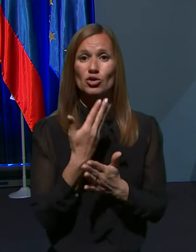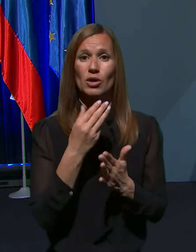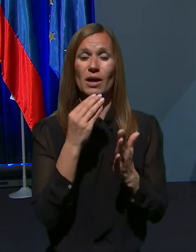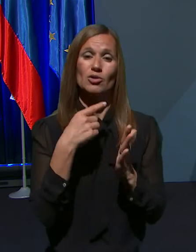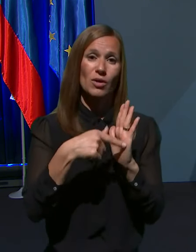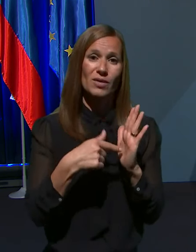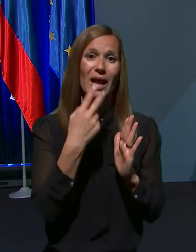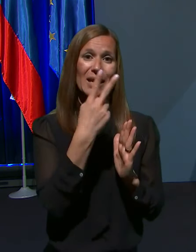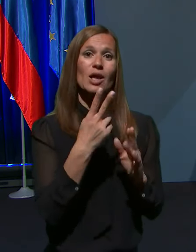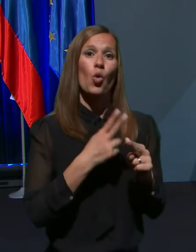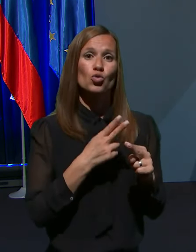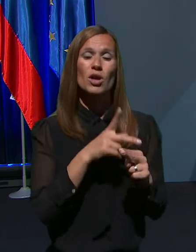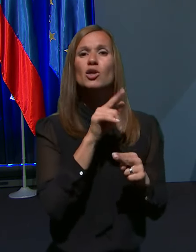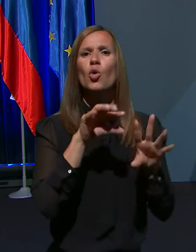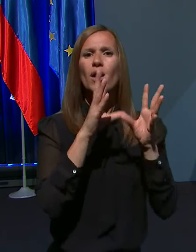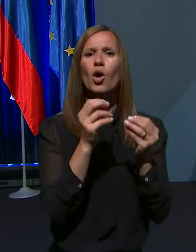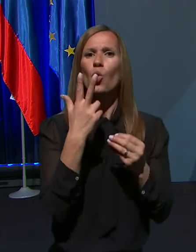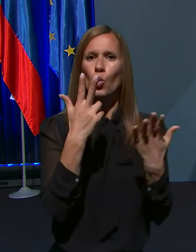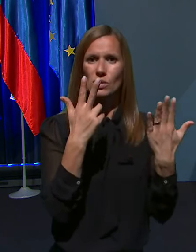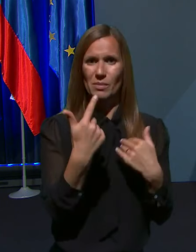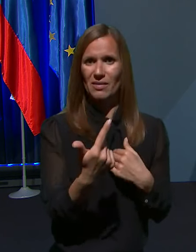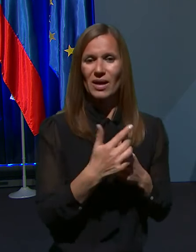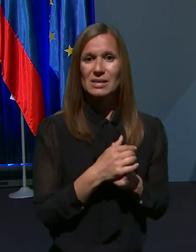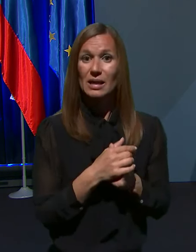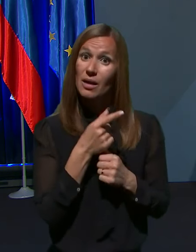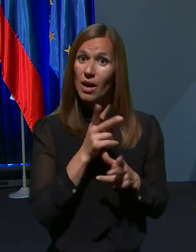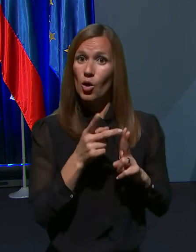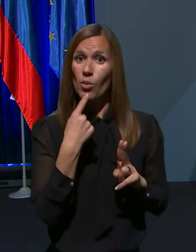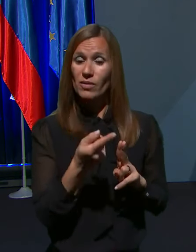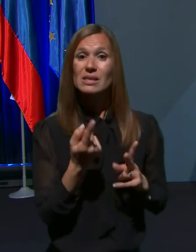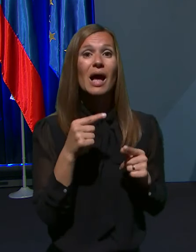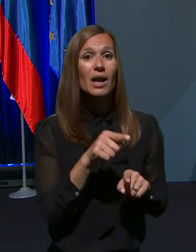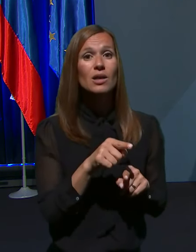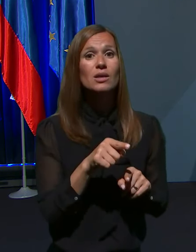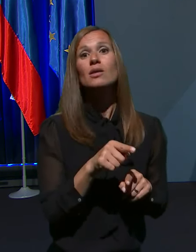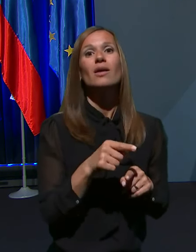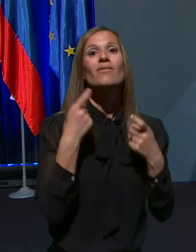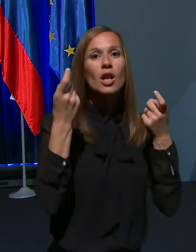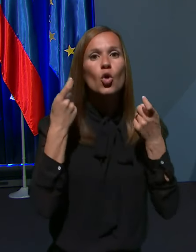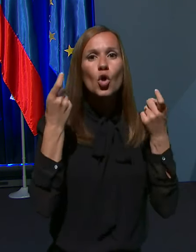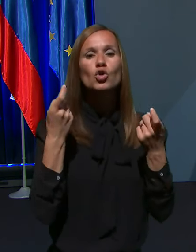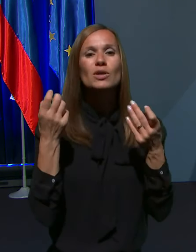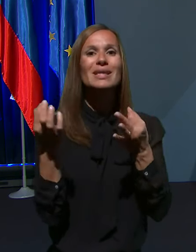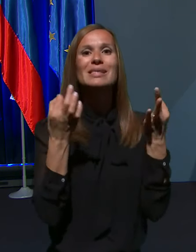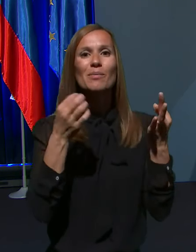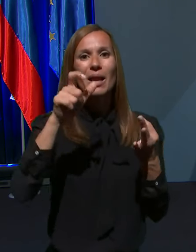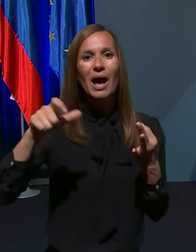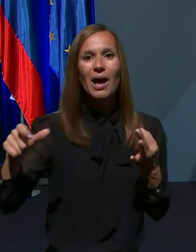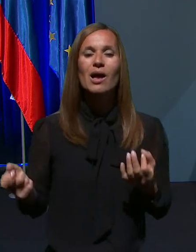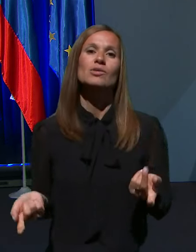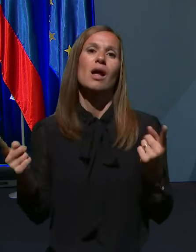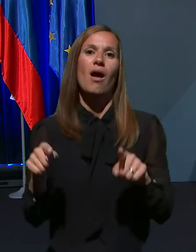glede števila okuženih, to je 28. Nam lahko poveste, so to tako imenovani velikonočni sprehajavci ali pa so to